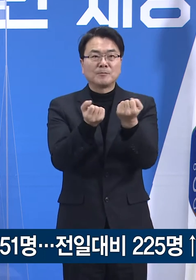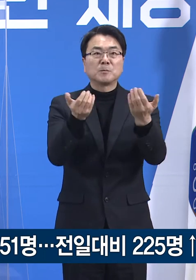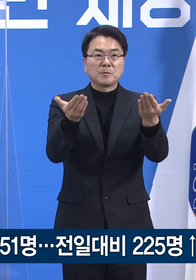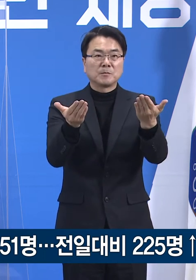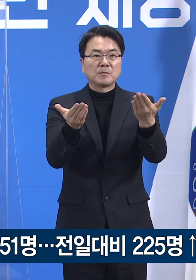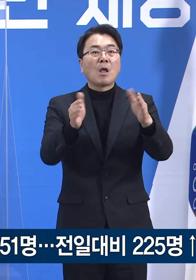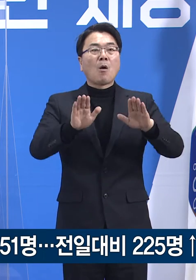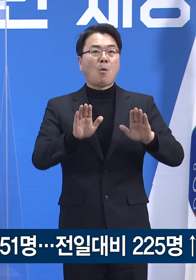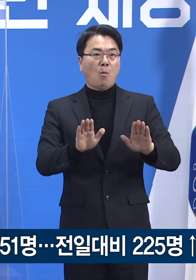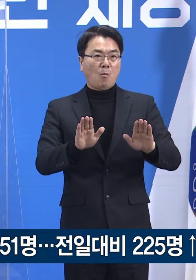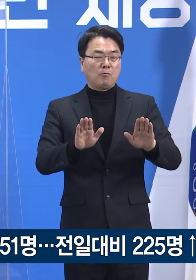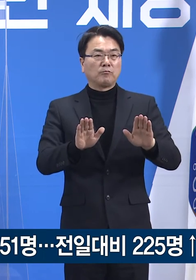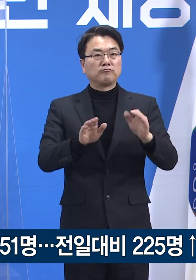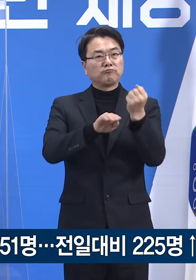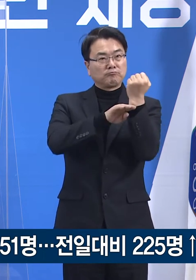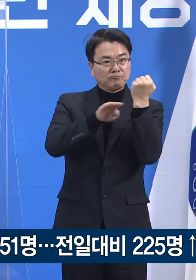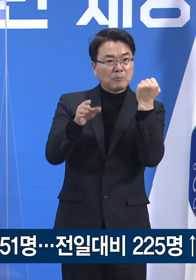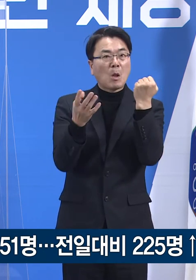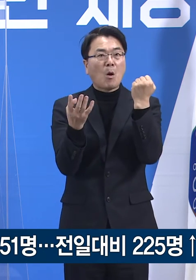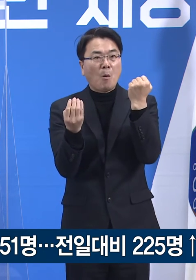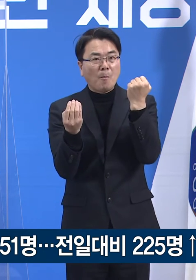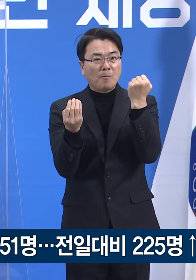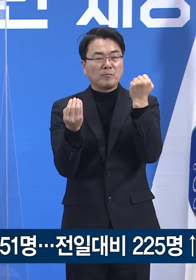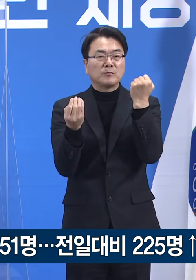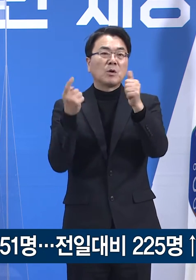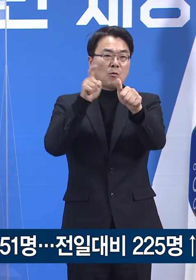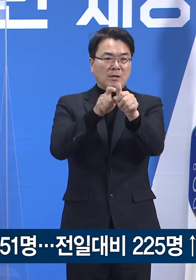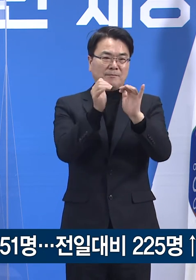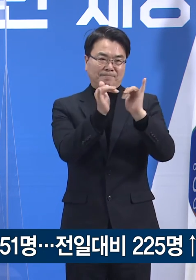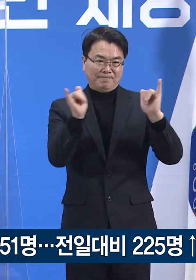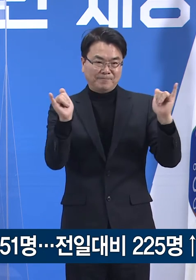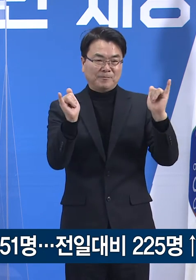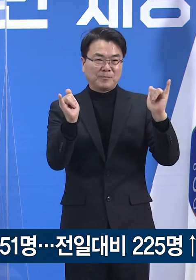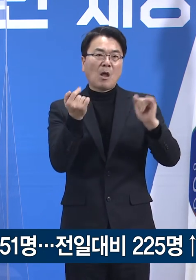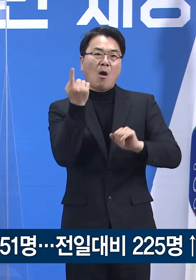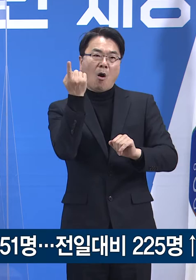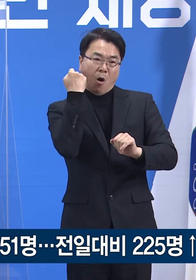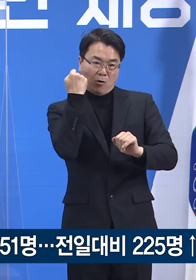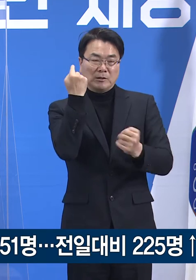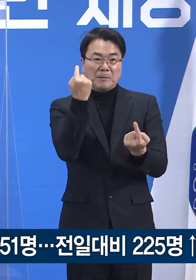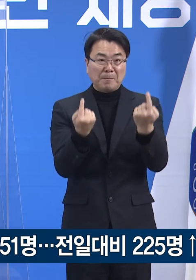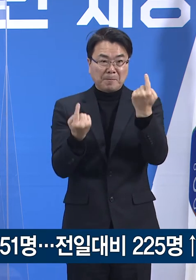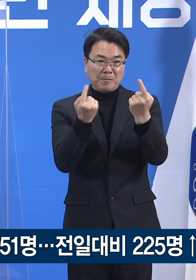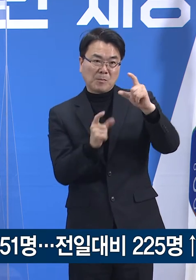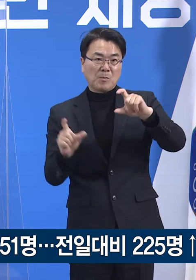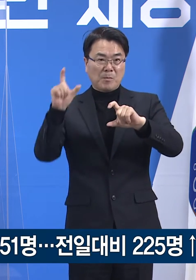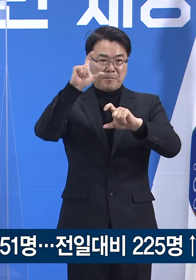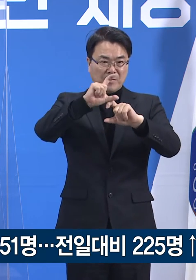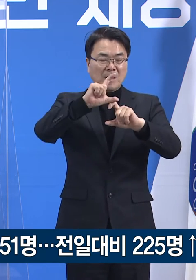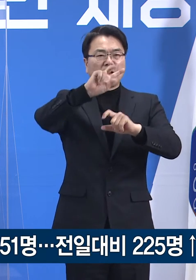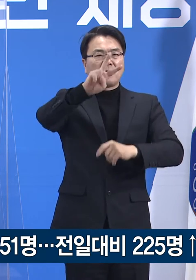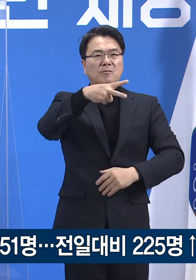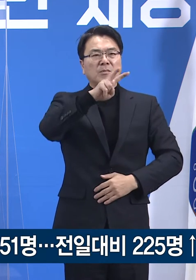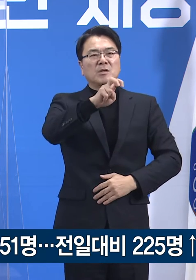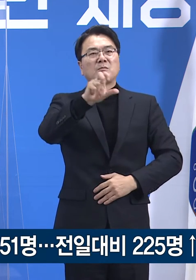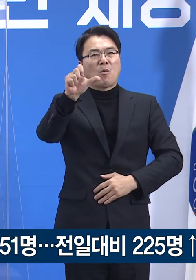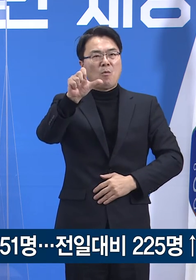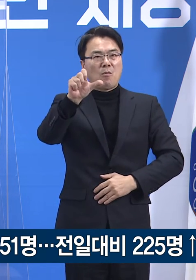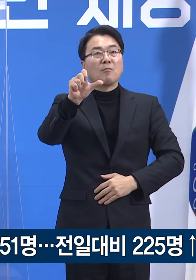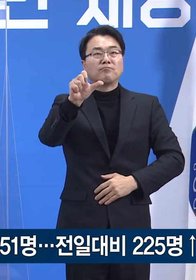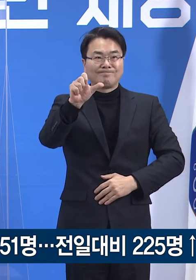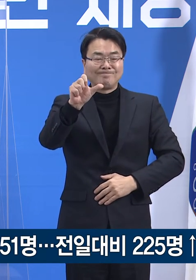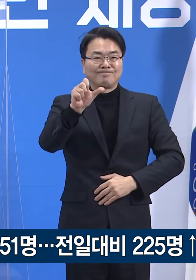12월 31일 0시 기준 경기도의 확진자 수는 전일 오전 0시 대비 225명이